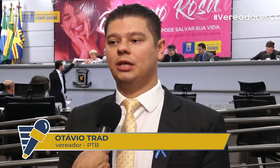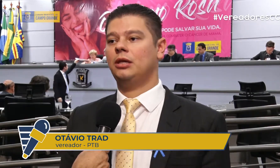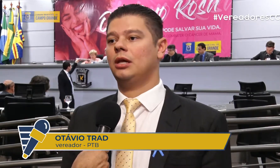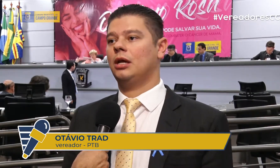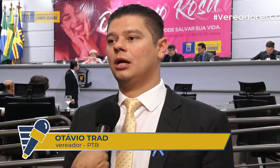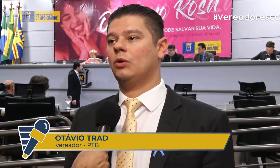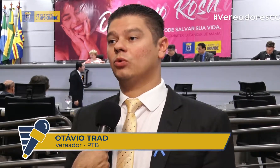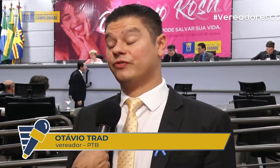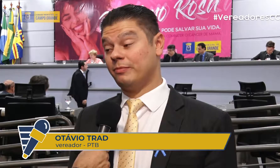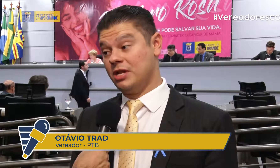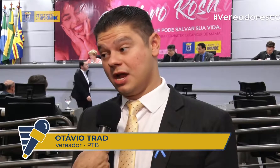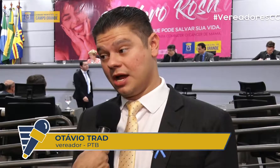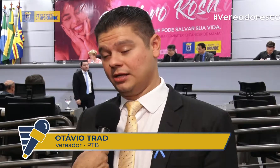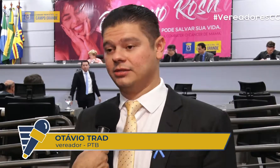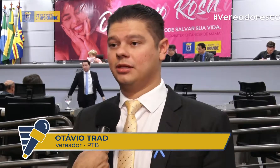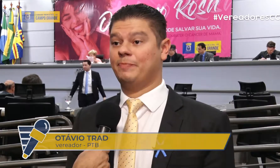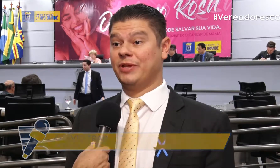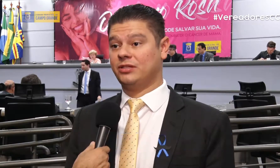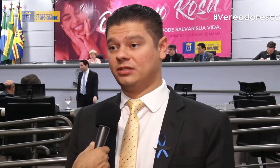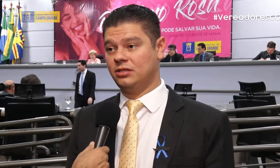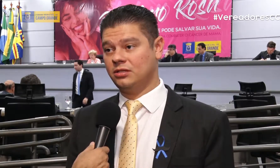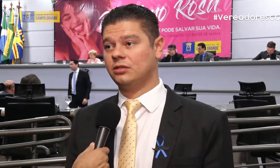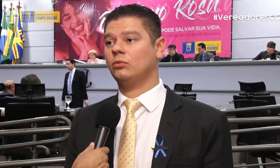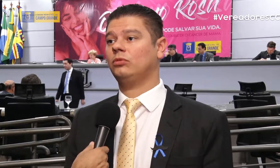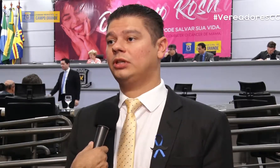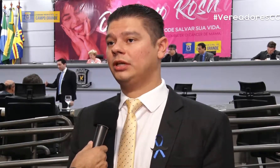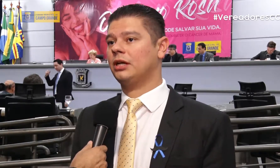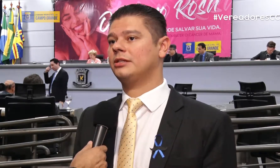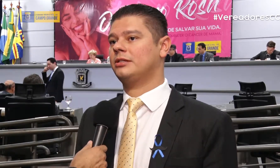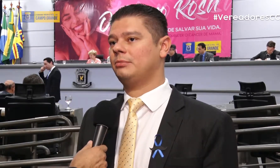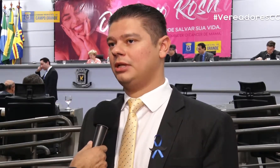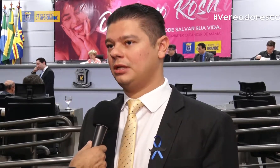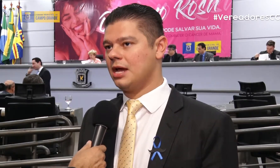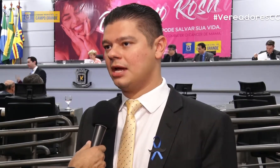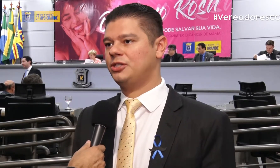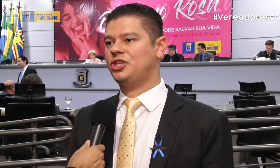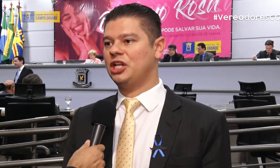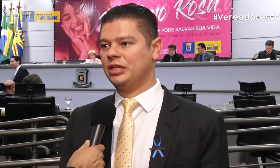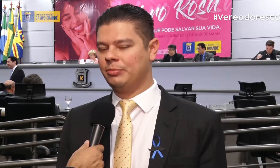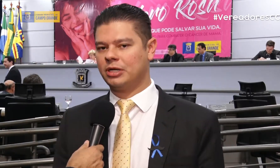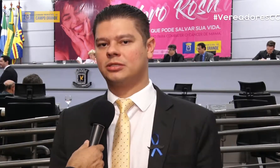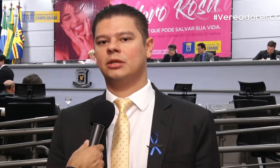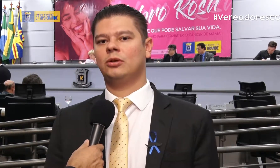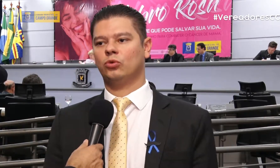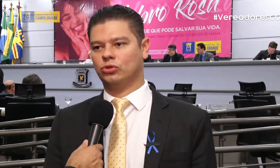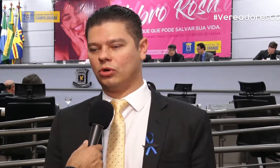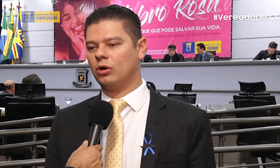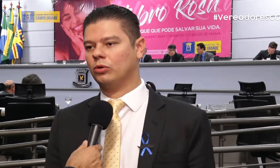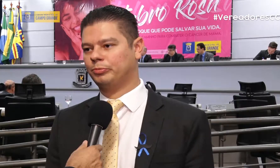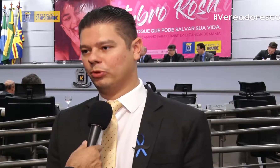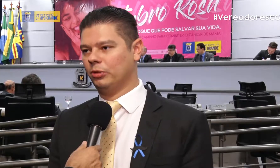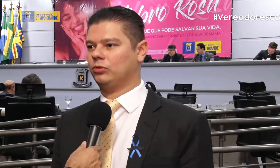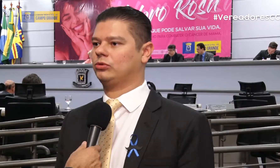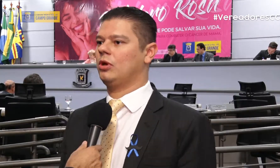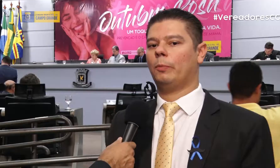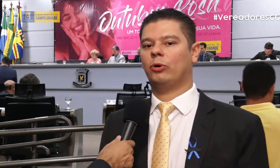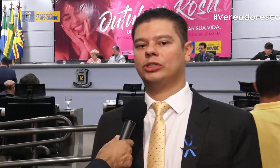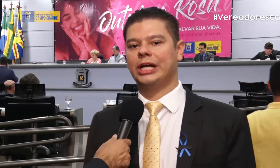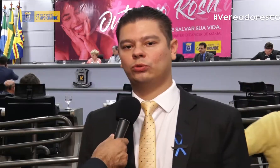os familiares que precisam ter acessibilidade de Libras nos órgãos públicos. O projeto